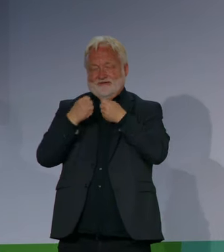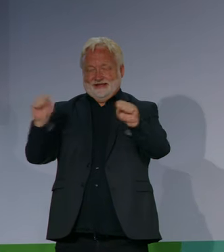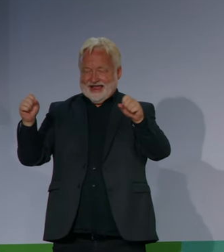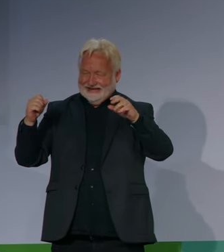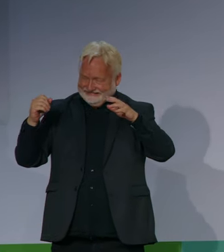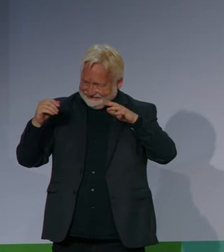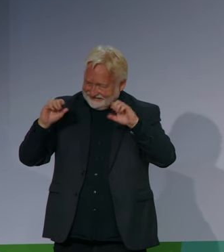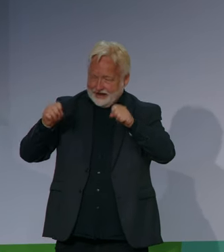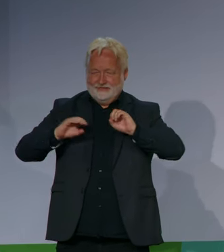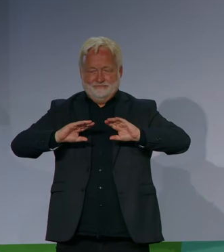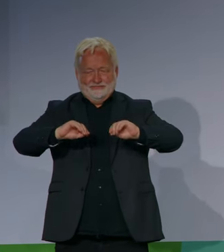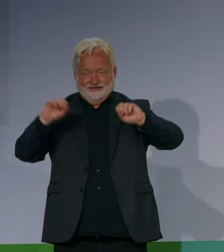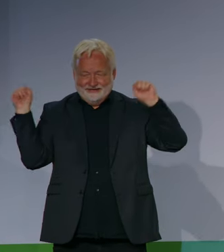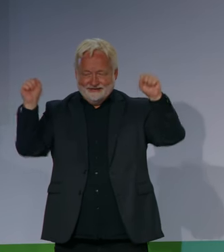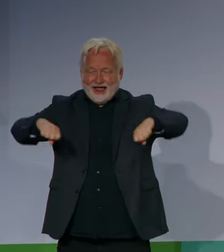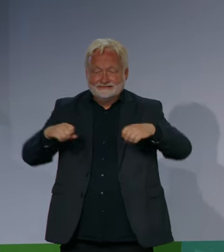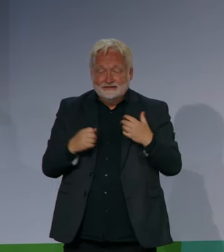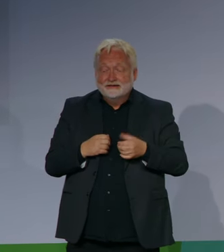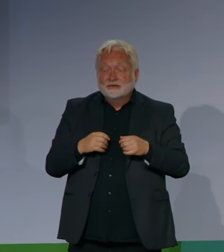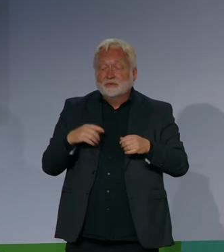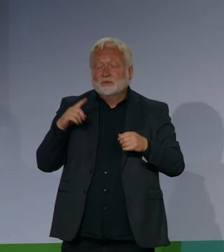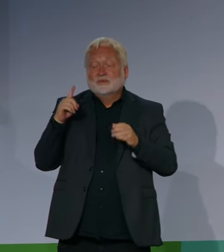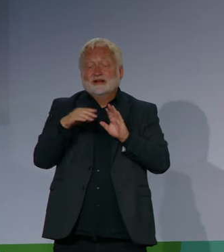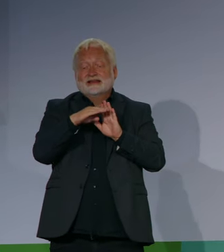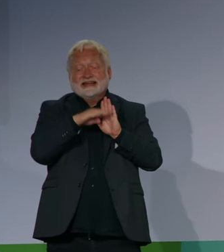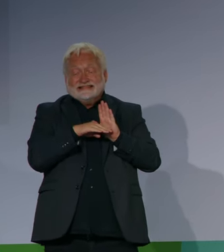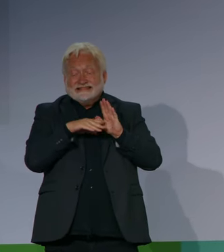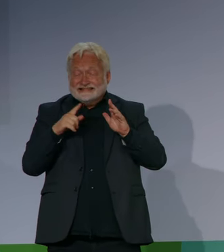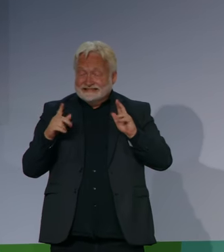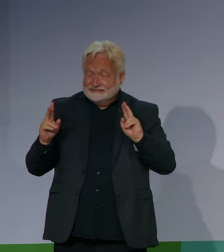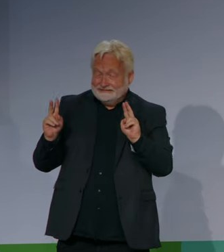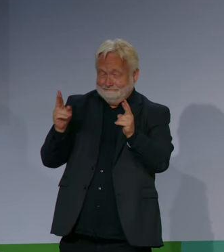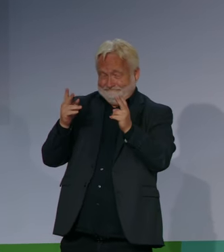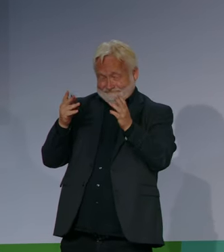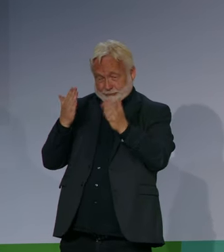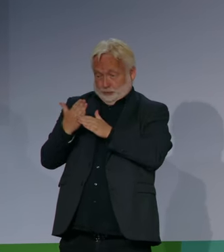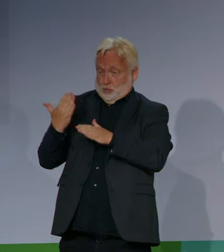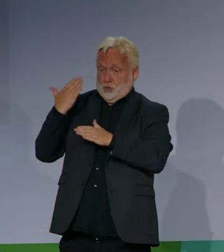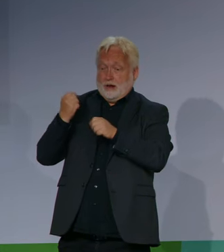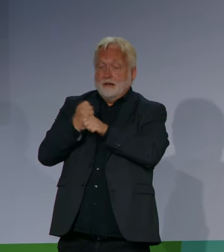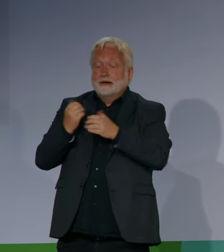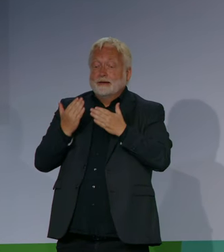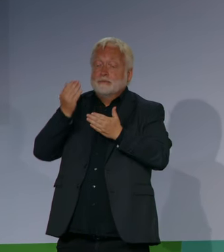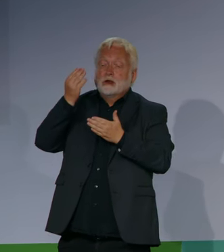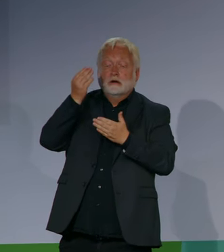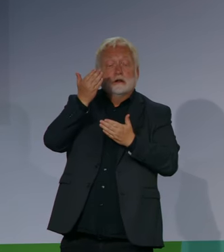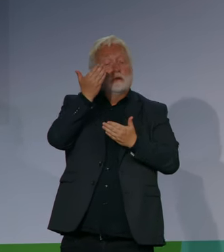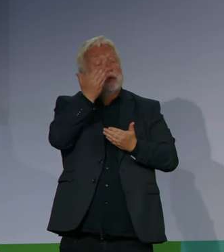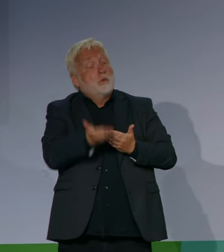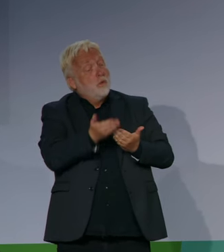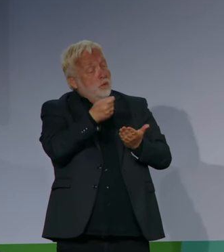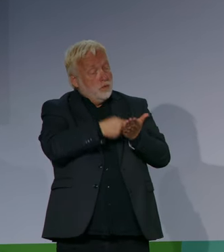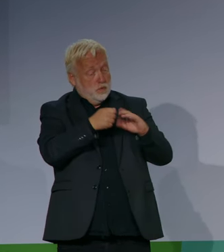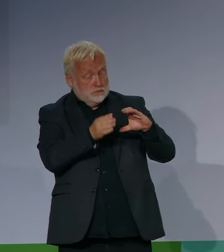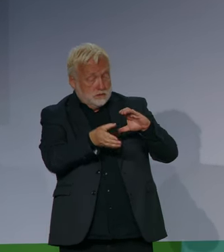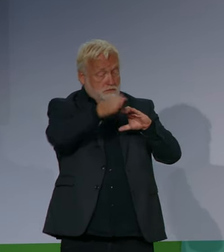und beschäftigen. Und Arbeitgeber, die keinen einzigen Schwerbehinderten beschäftigen, müssen eine deutlich höhere Ausgleichsabgabe